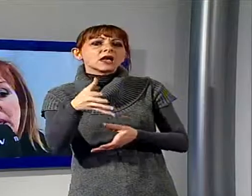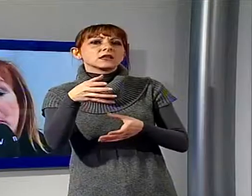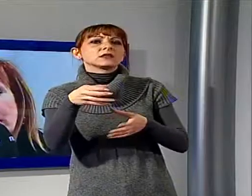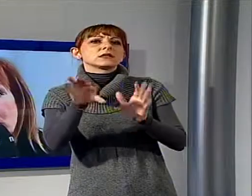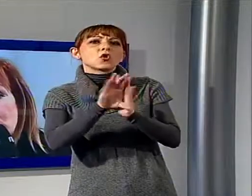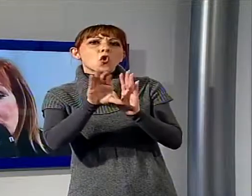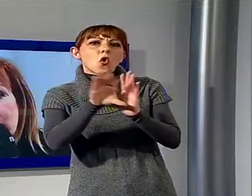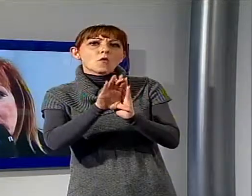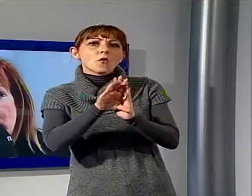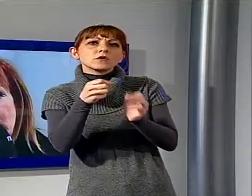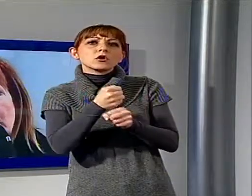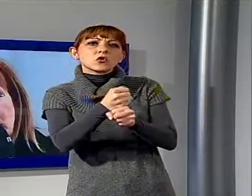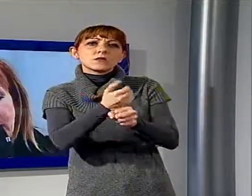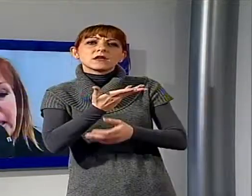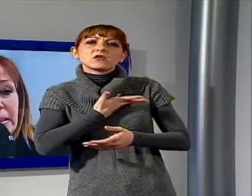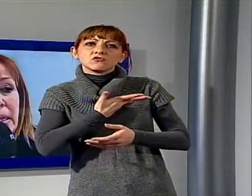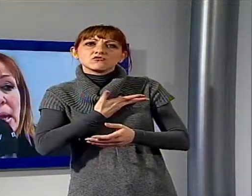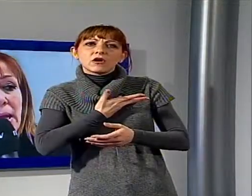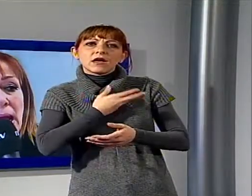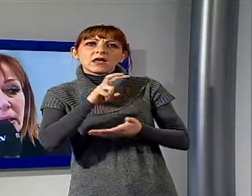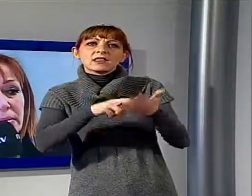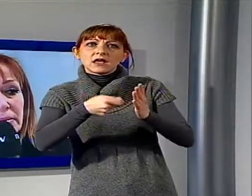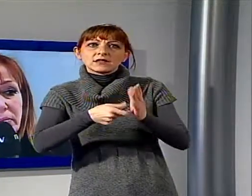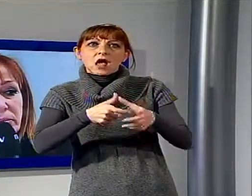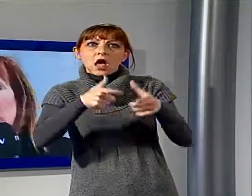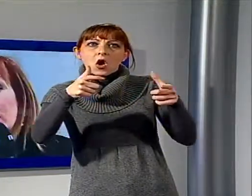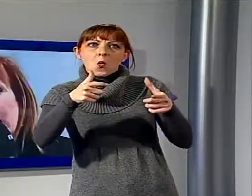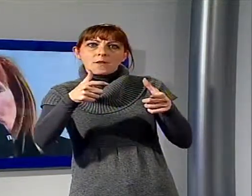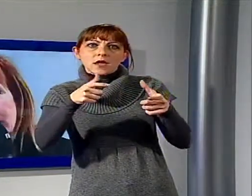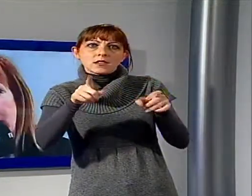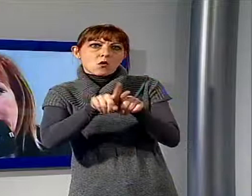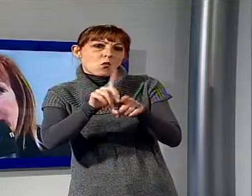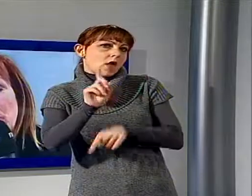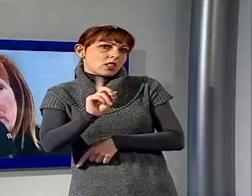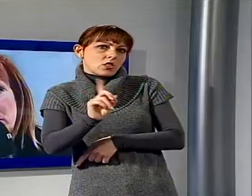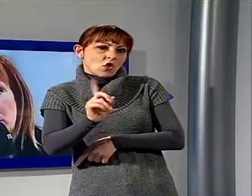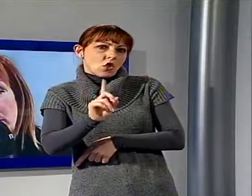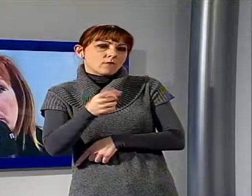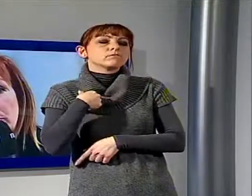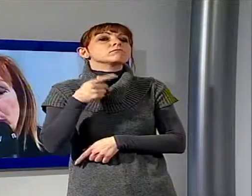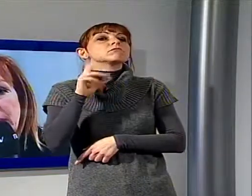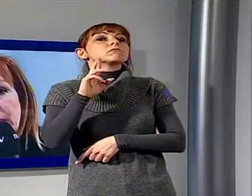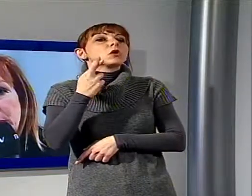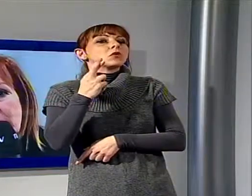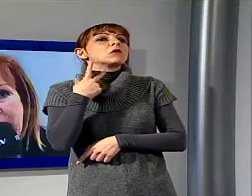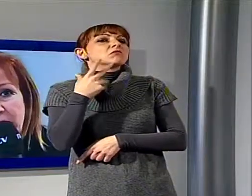comuni commissariati gli aumenti non sono stati così importanti. Ha dimostrato una grande comprensione nei